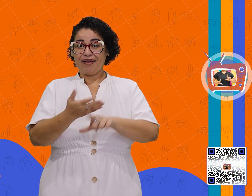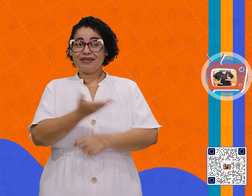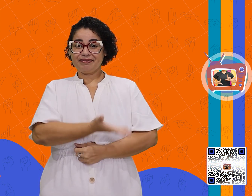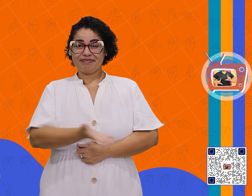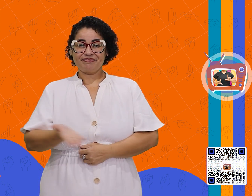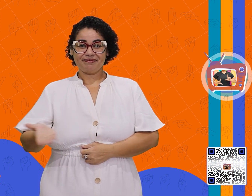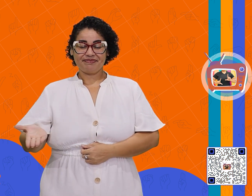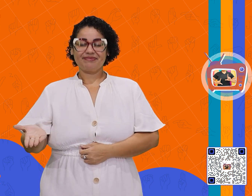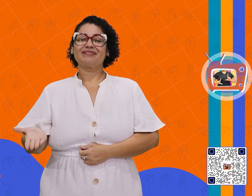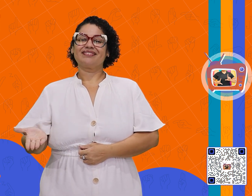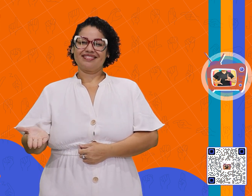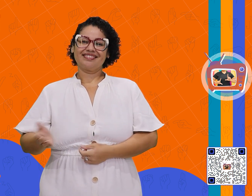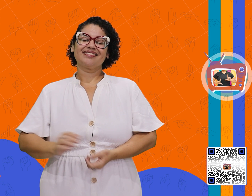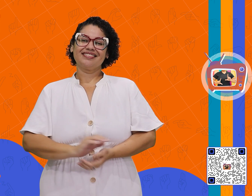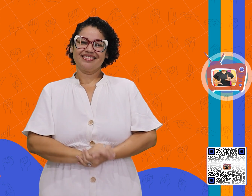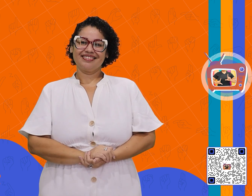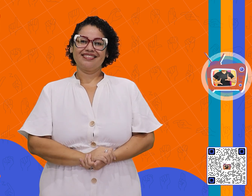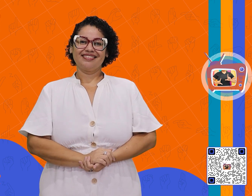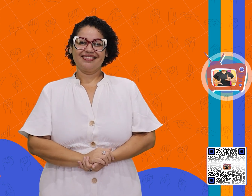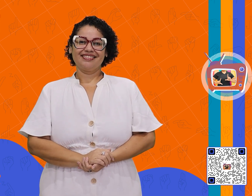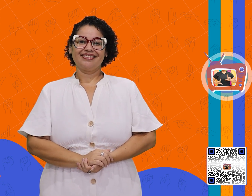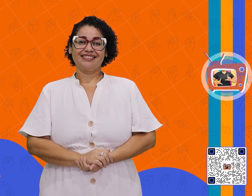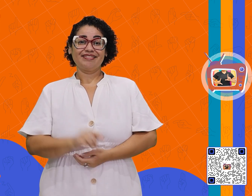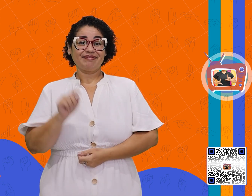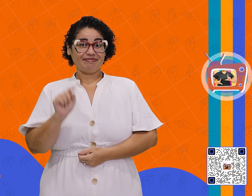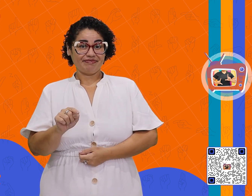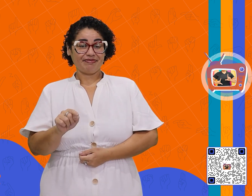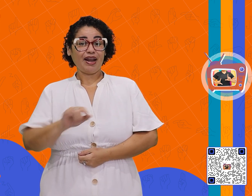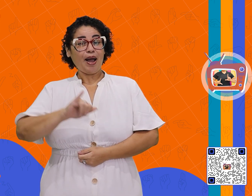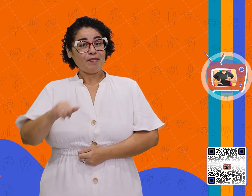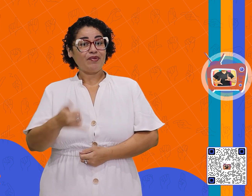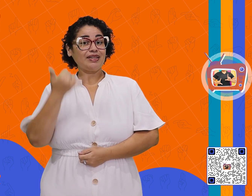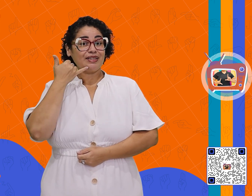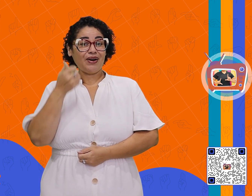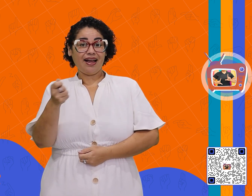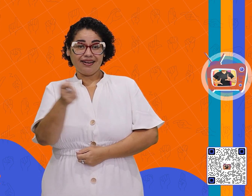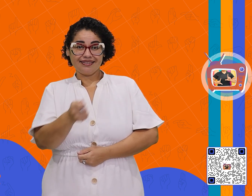está aparecendo na sua tela. Agora, é só apontar o celular.